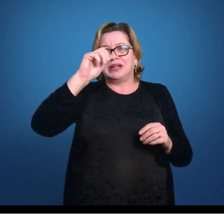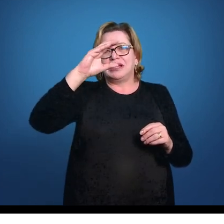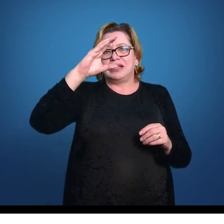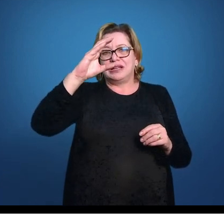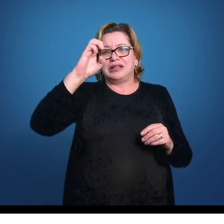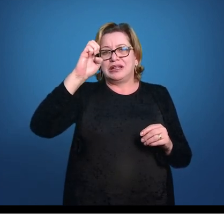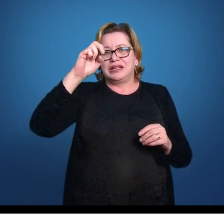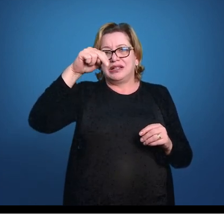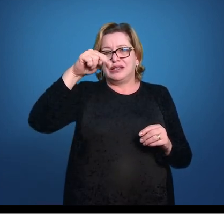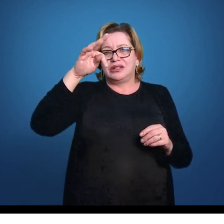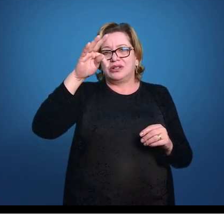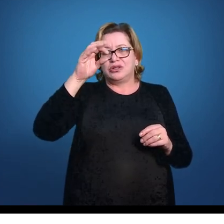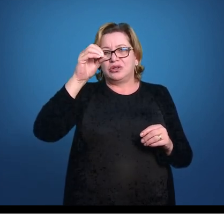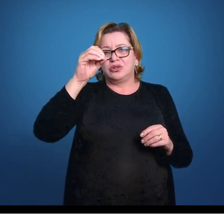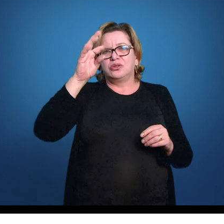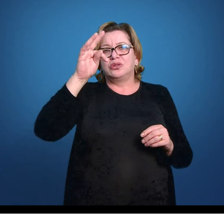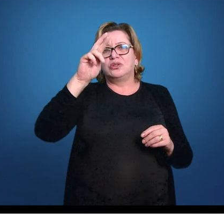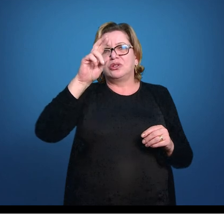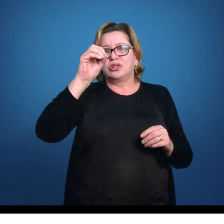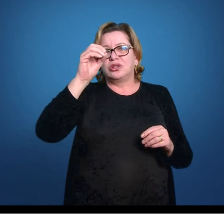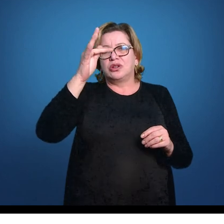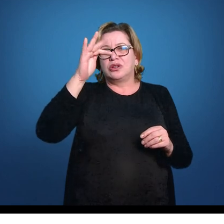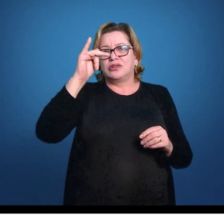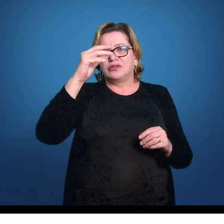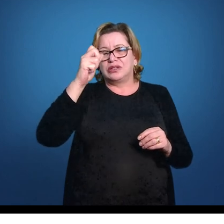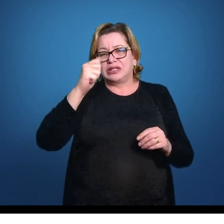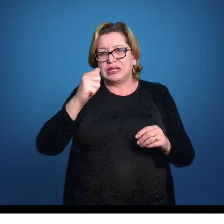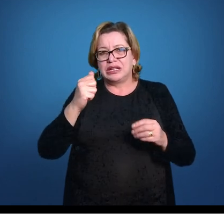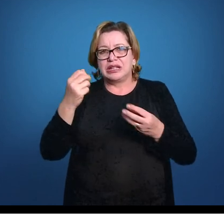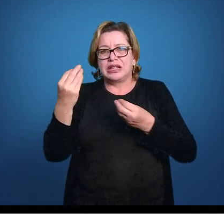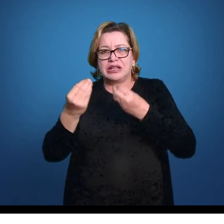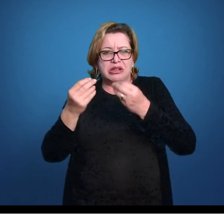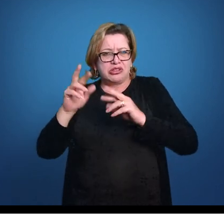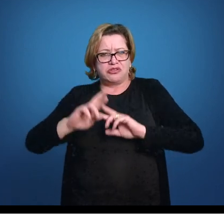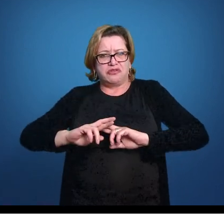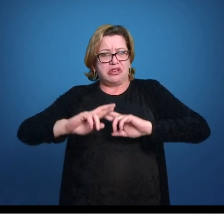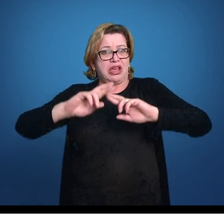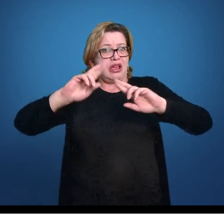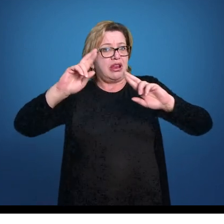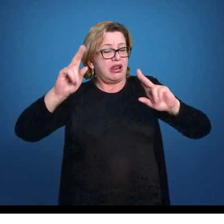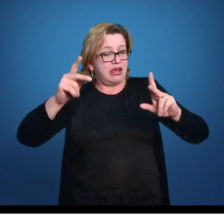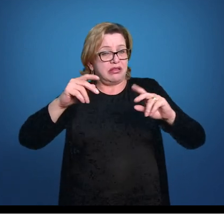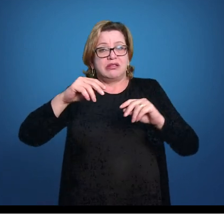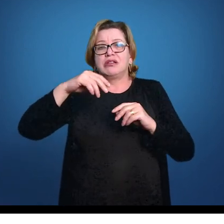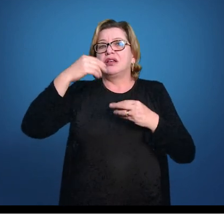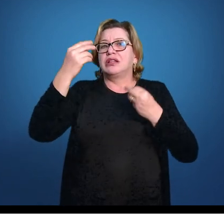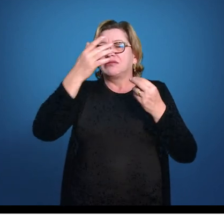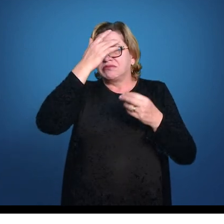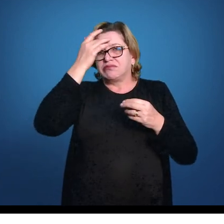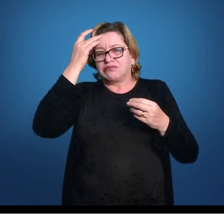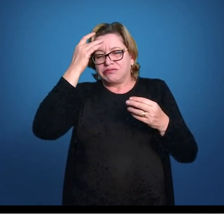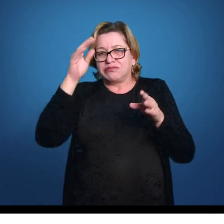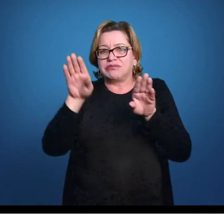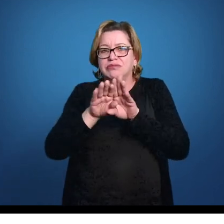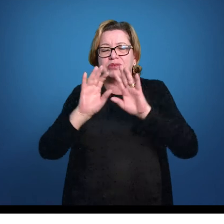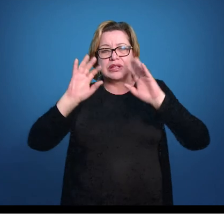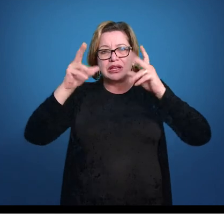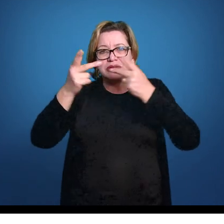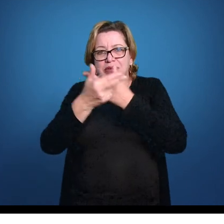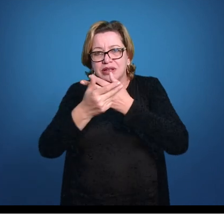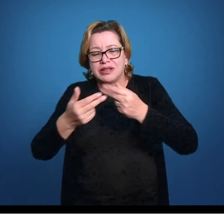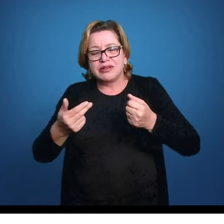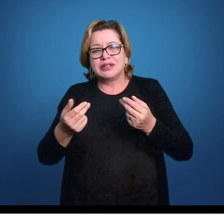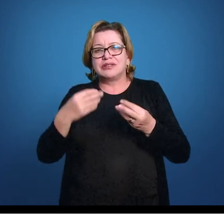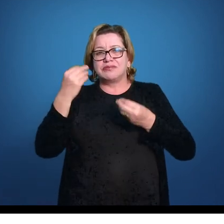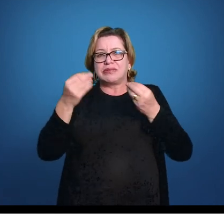ou seja, o animalzinho se alimenta por uma placenta, que não é homólogo à placenta dos mamíferos, mas funciona de forma semelhante, uma